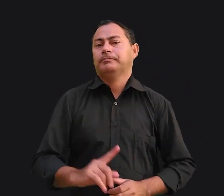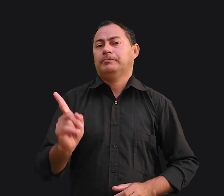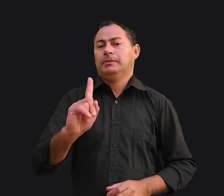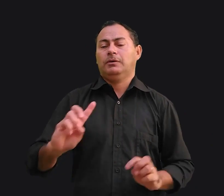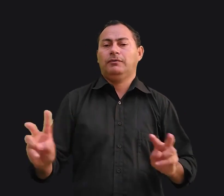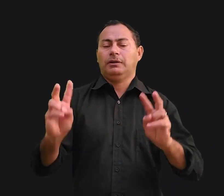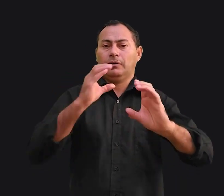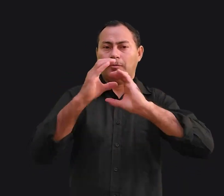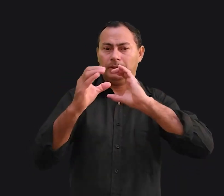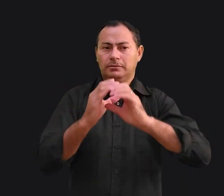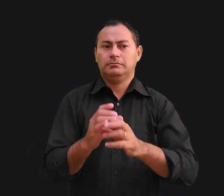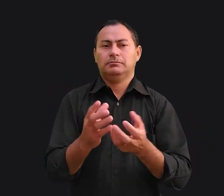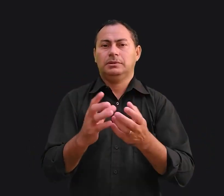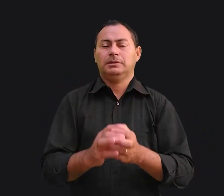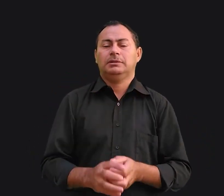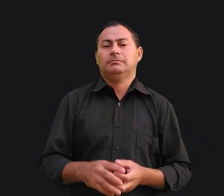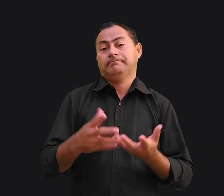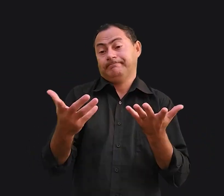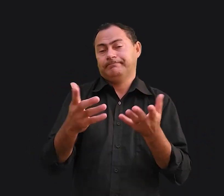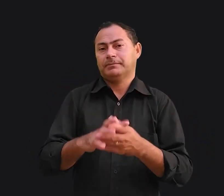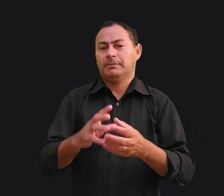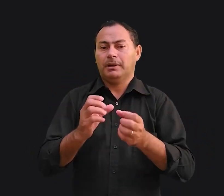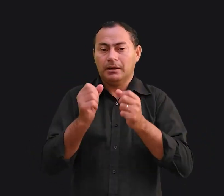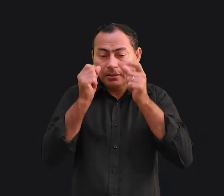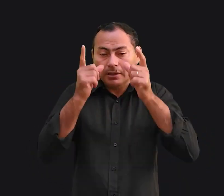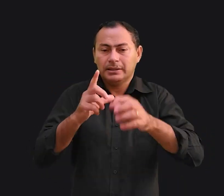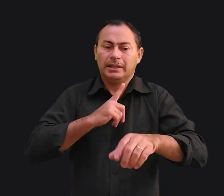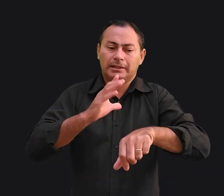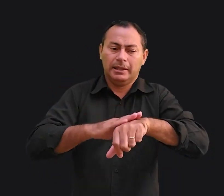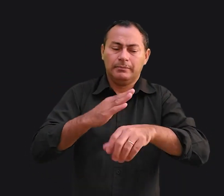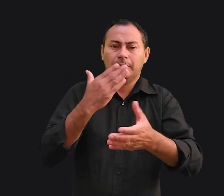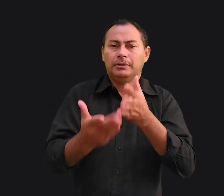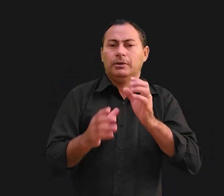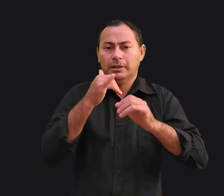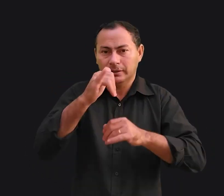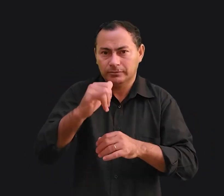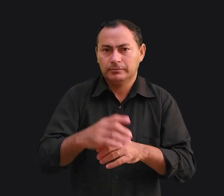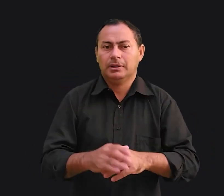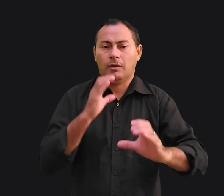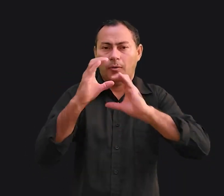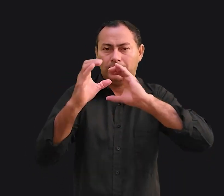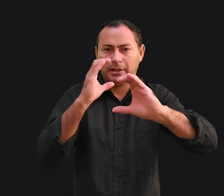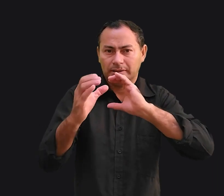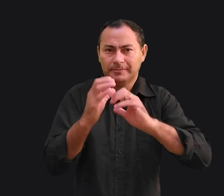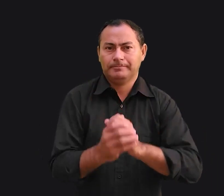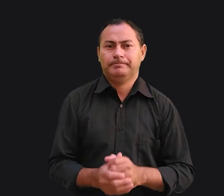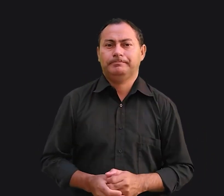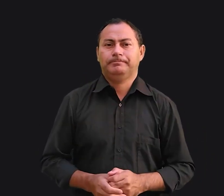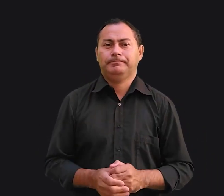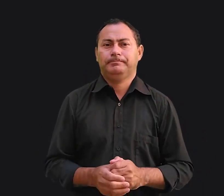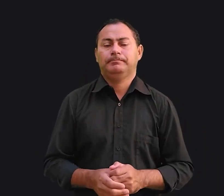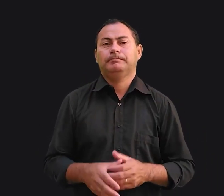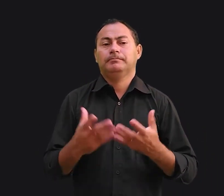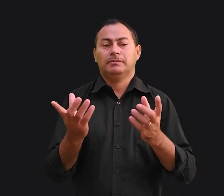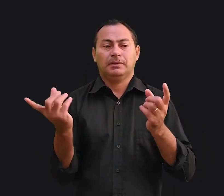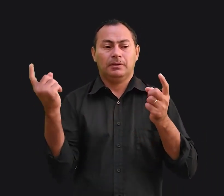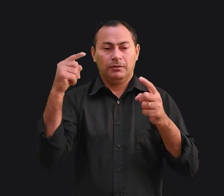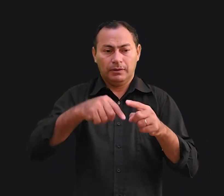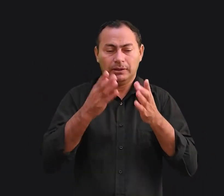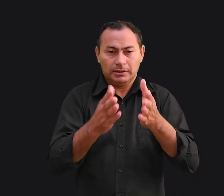valorizamos a comunicação suficiente para para despender tempo ou energia nessa comunicação. Paul Tarnier, em seu